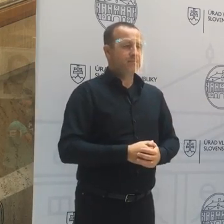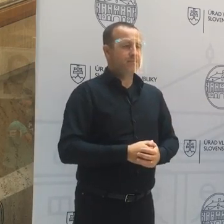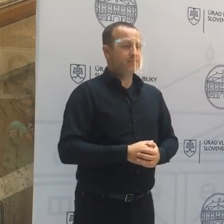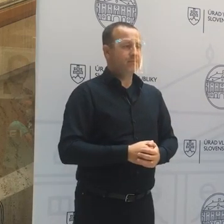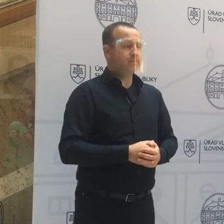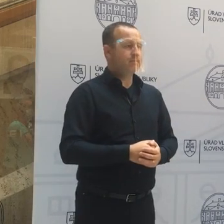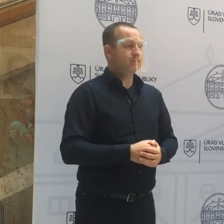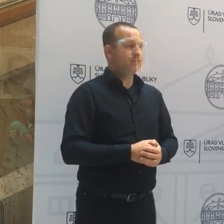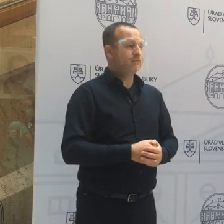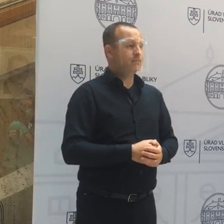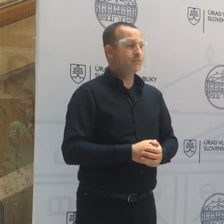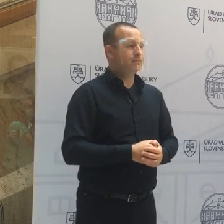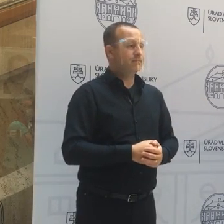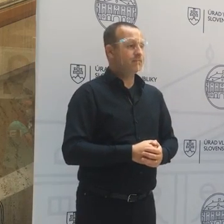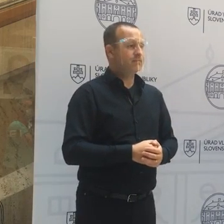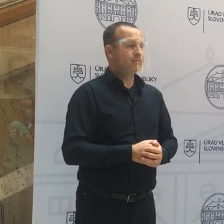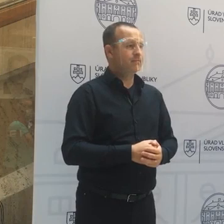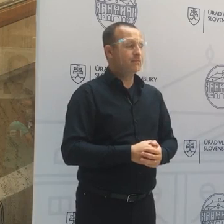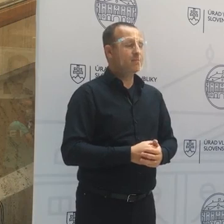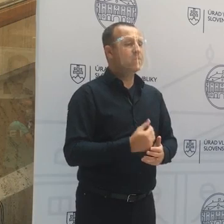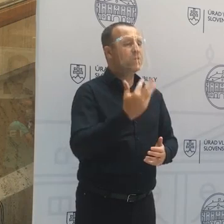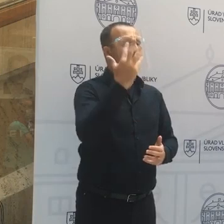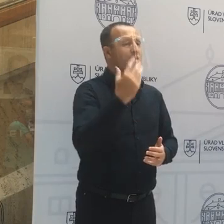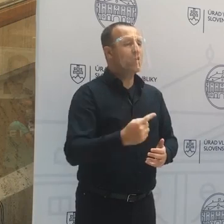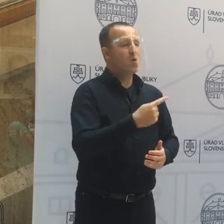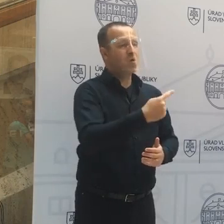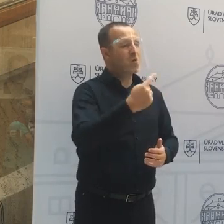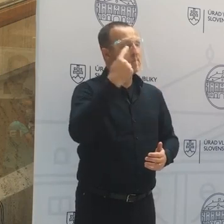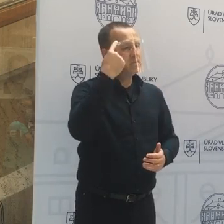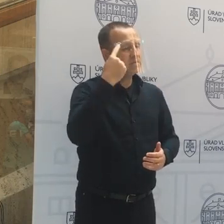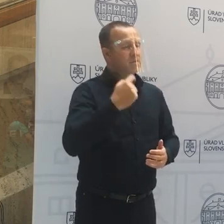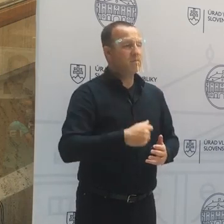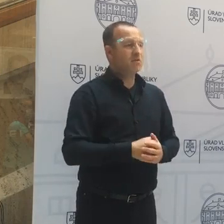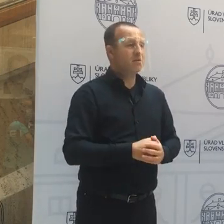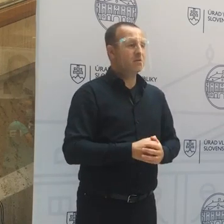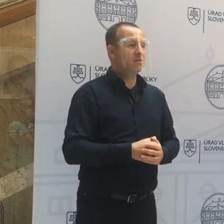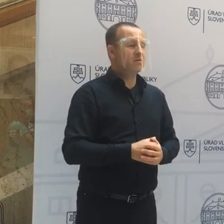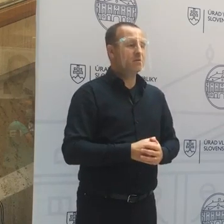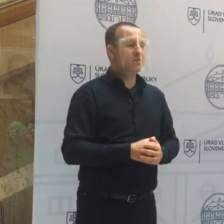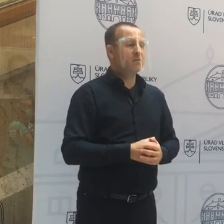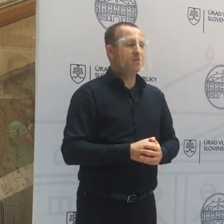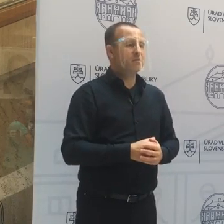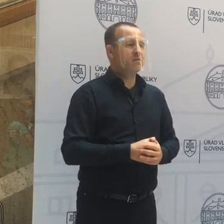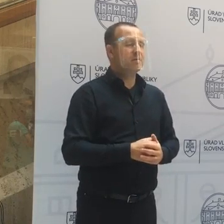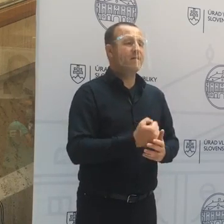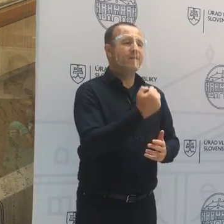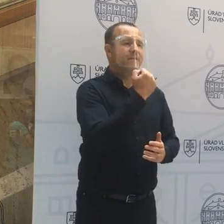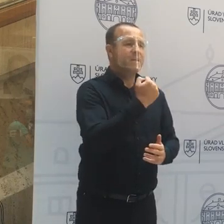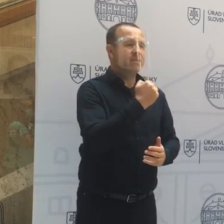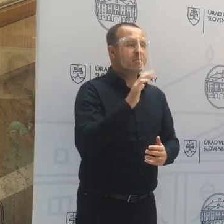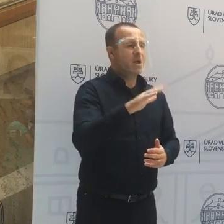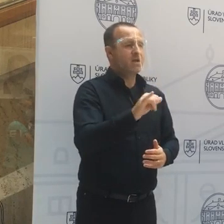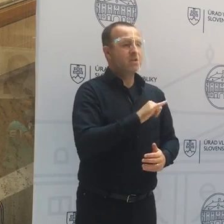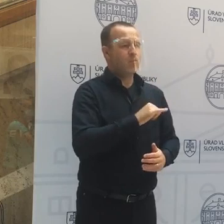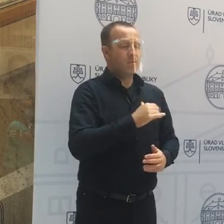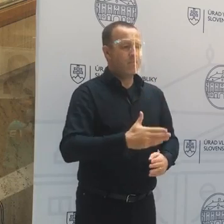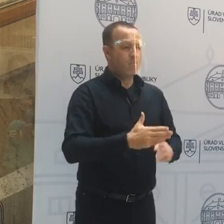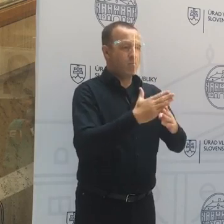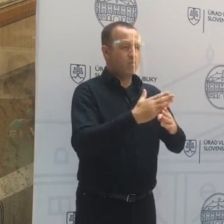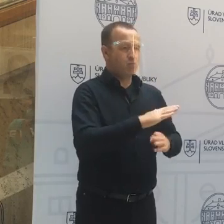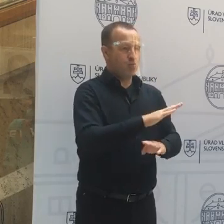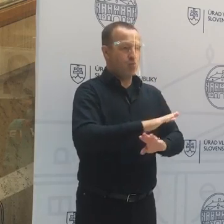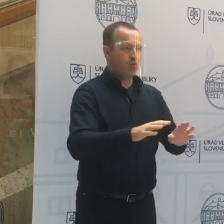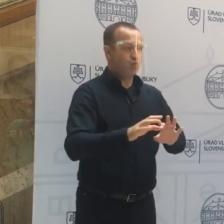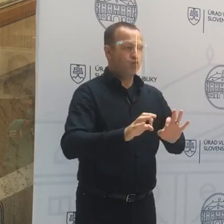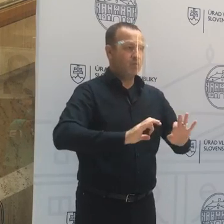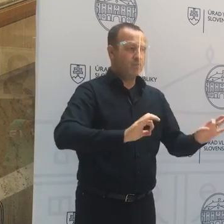Dobrý deň, Lenka Jažova, Téatri. Koľko odhadujete, že by mohlo, respektíve firimať záujem o takúto pomoc, poprípade už ste pripravení